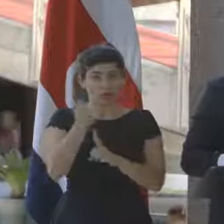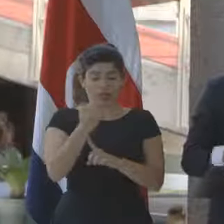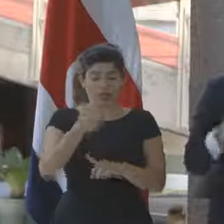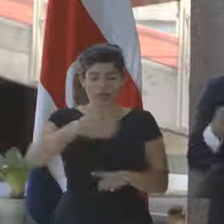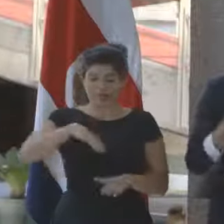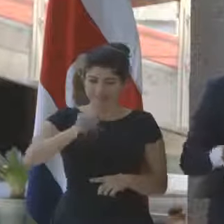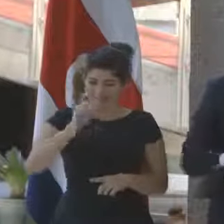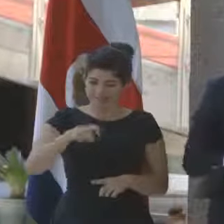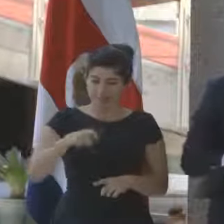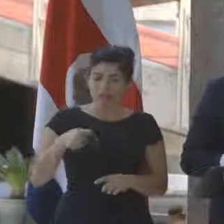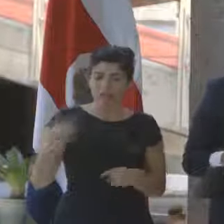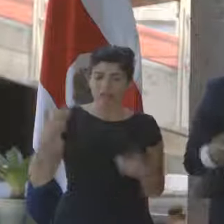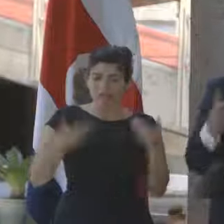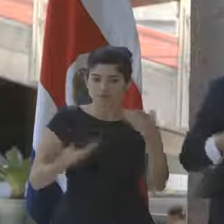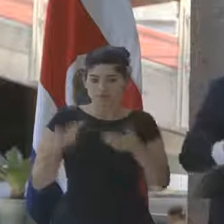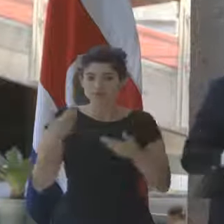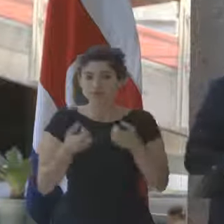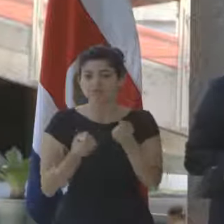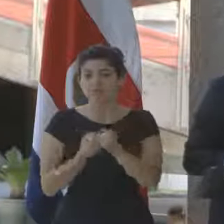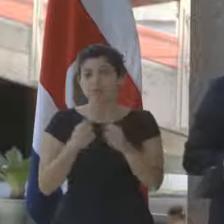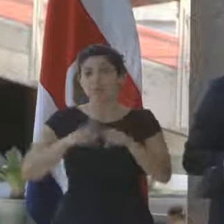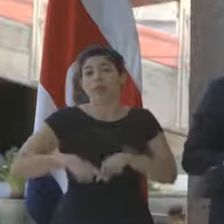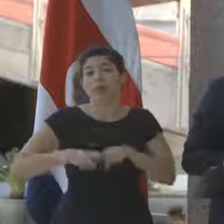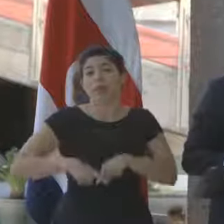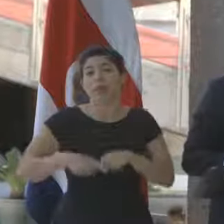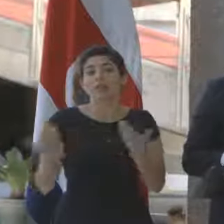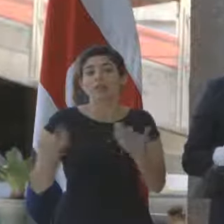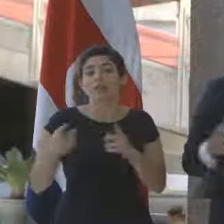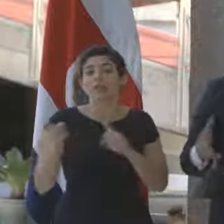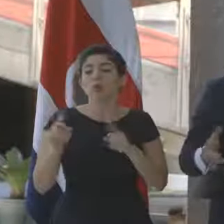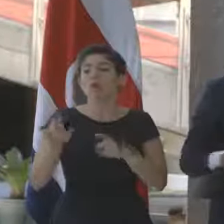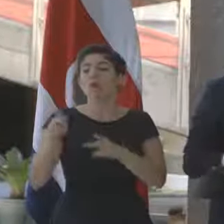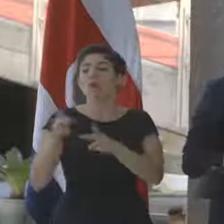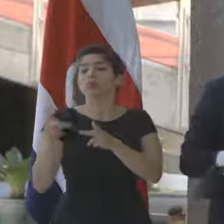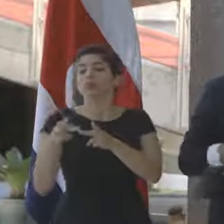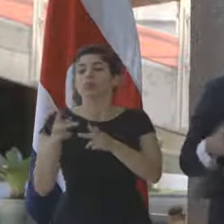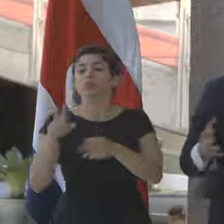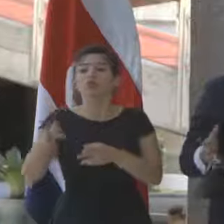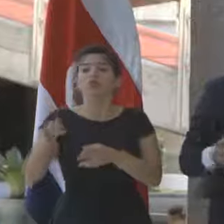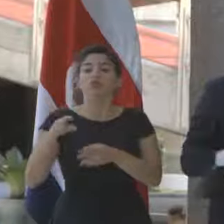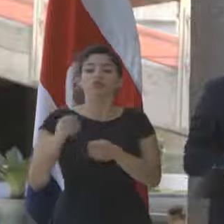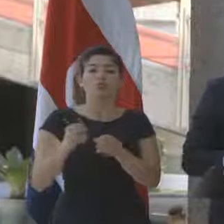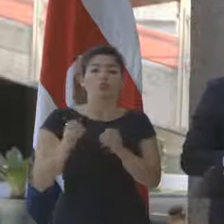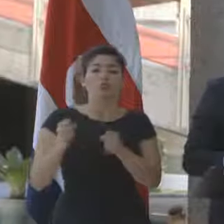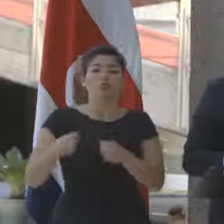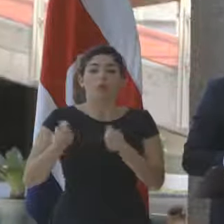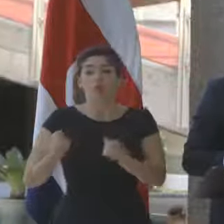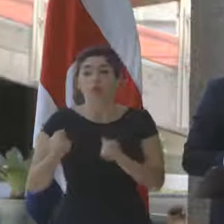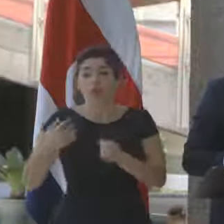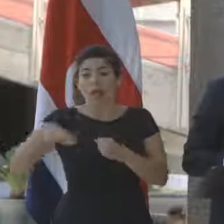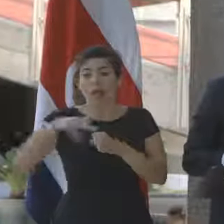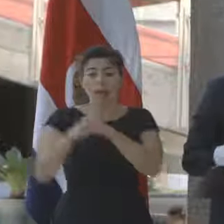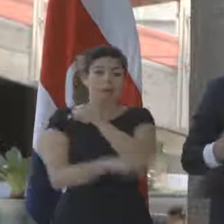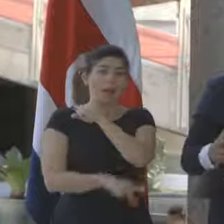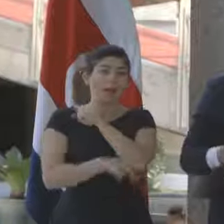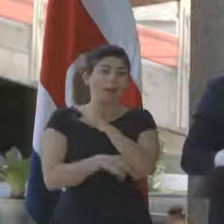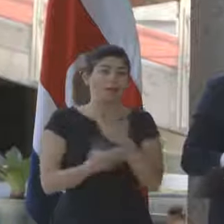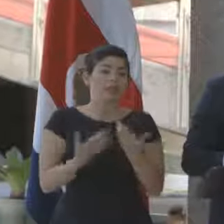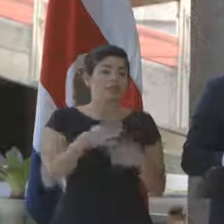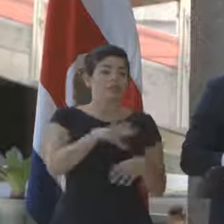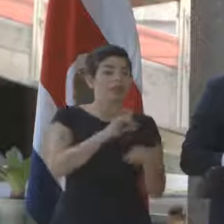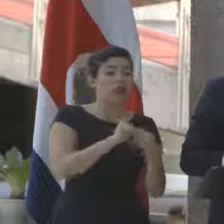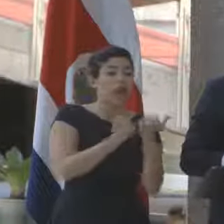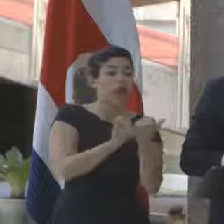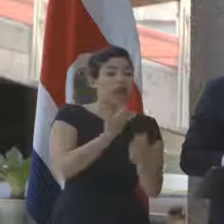poner un grano de arena dependiendo de cuál es nuestra posición, nuestro poder de la república, nuestro